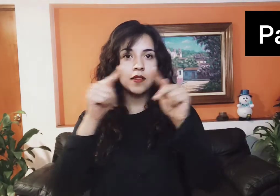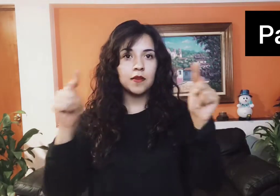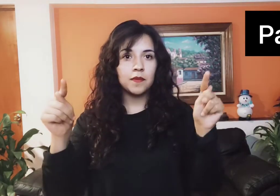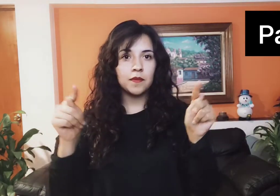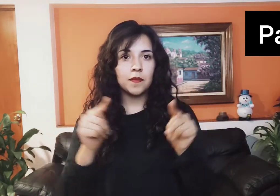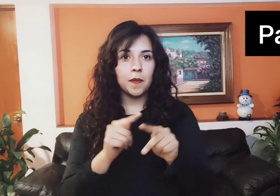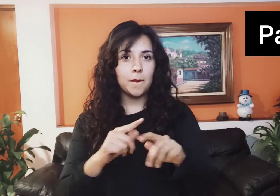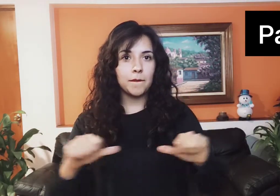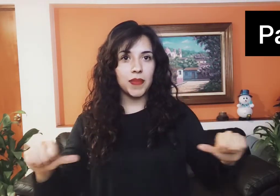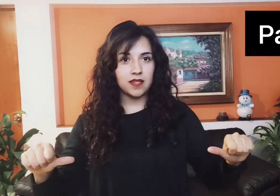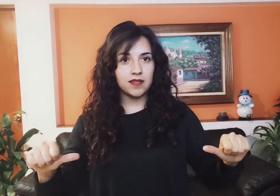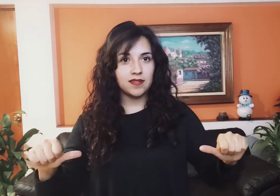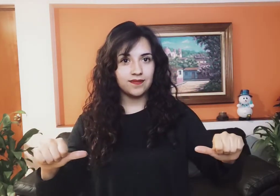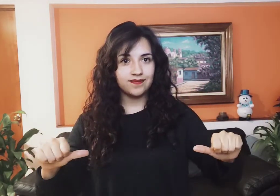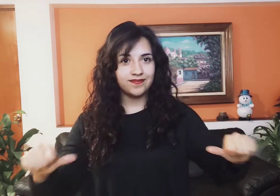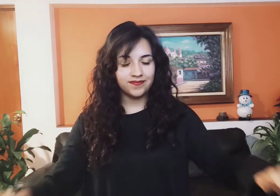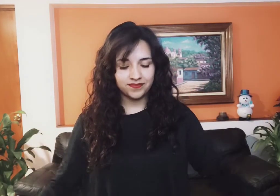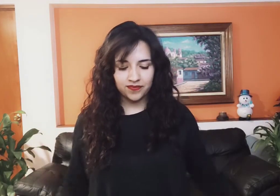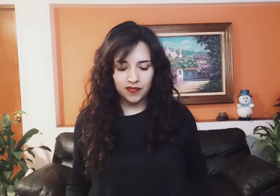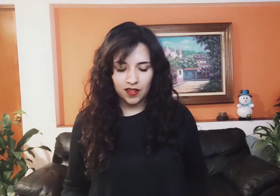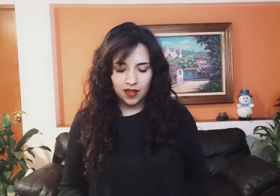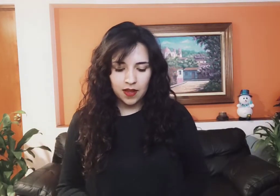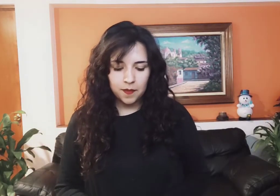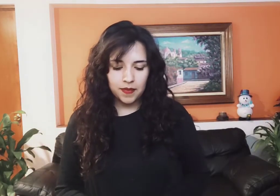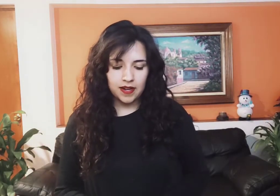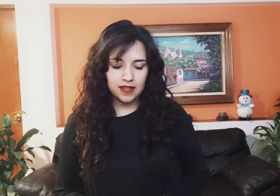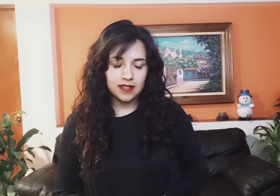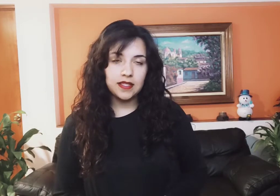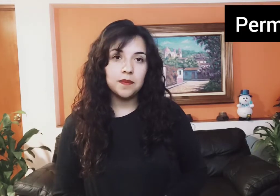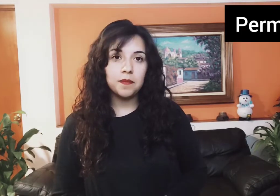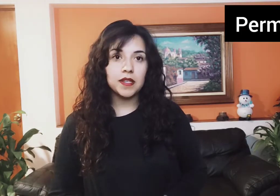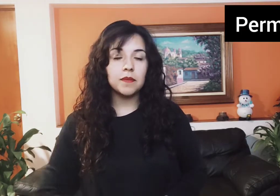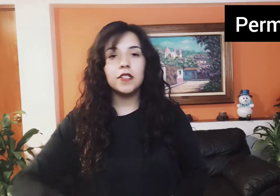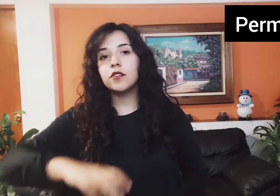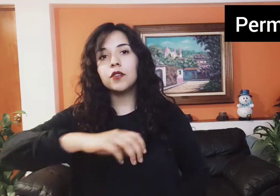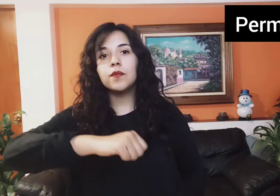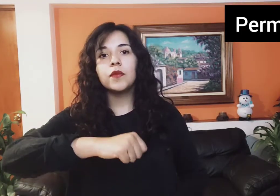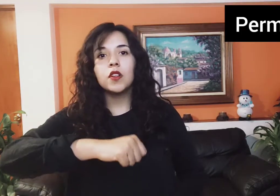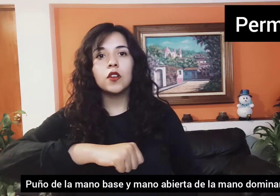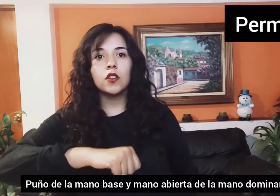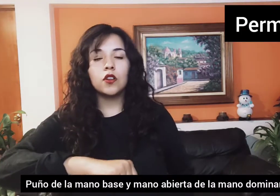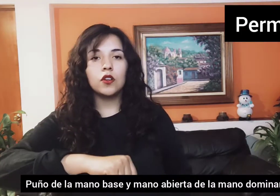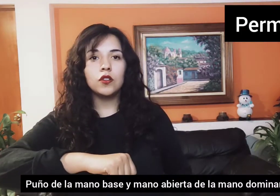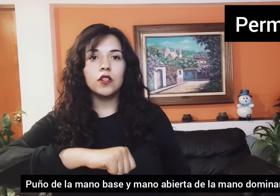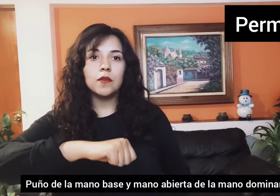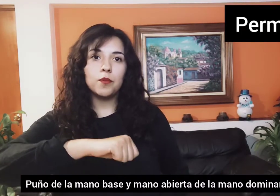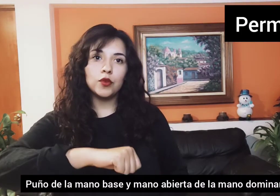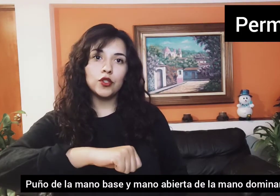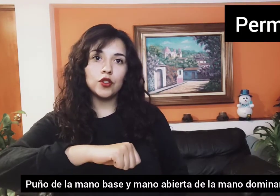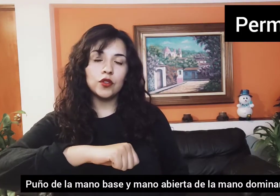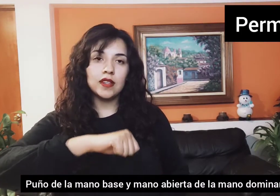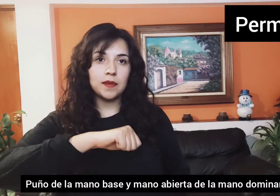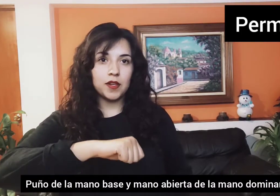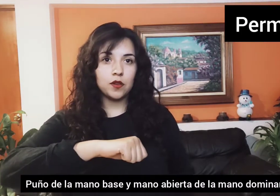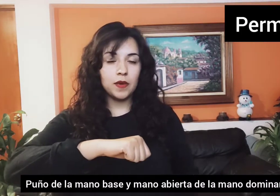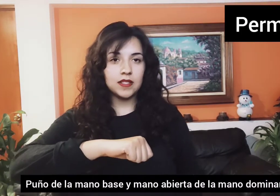Paz. Para decir permiso con puño de la mano base